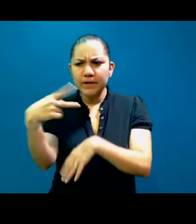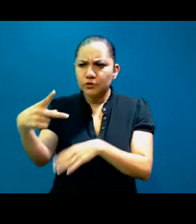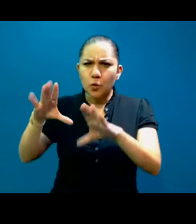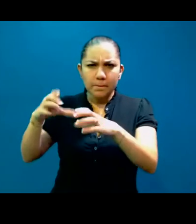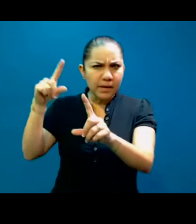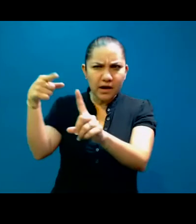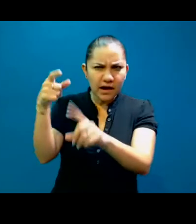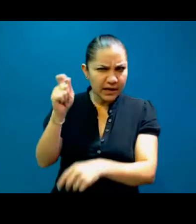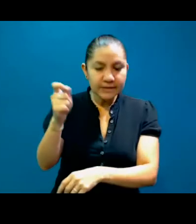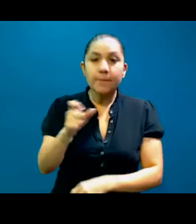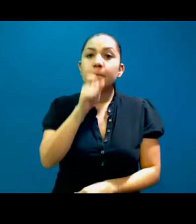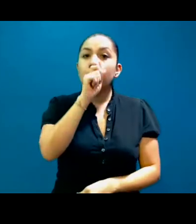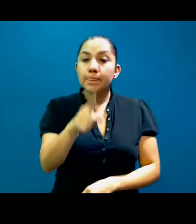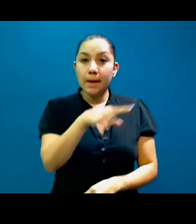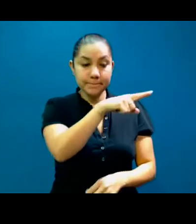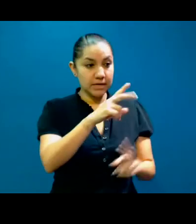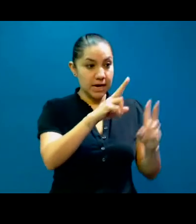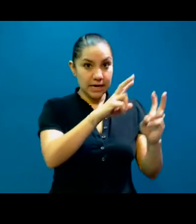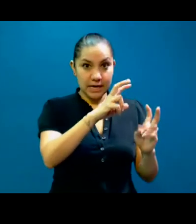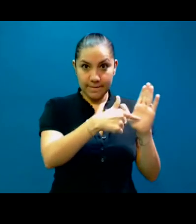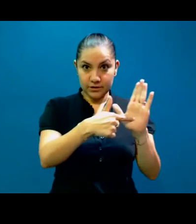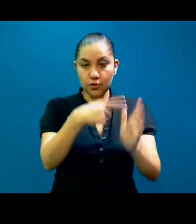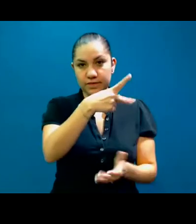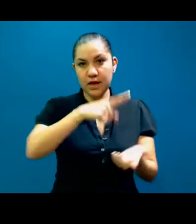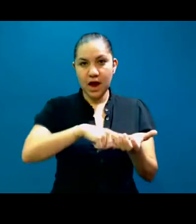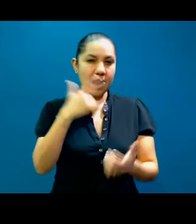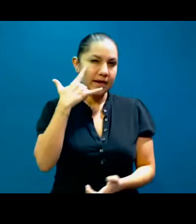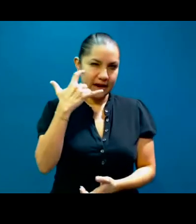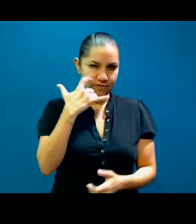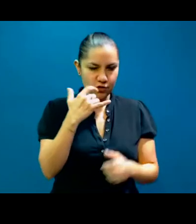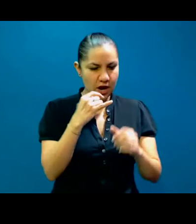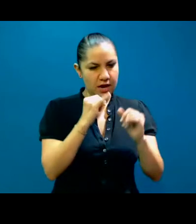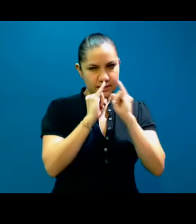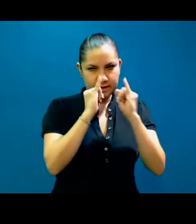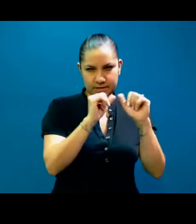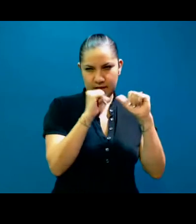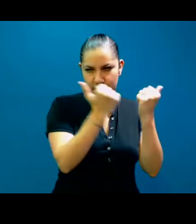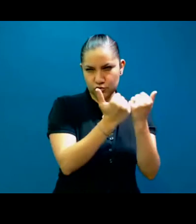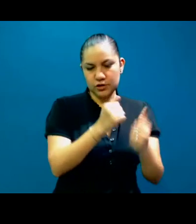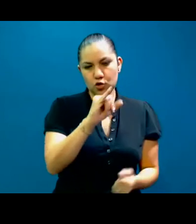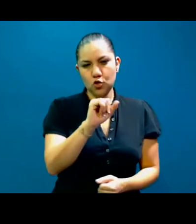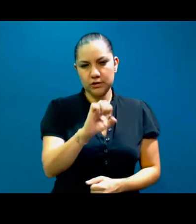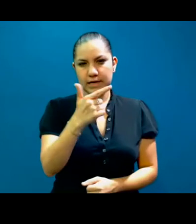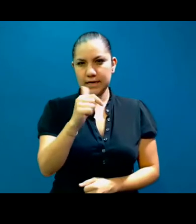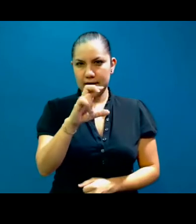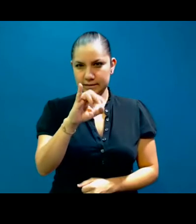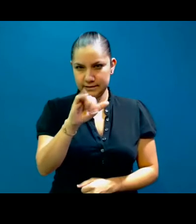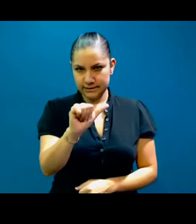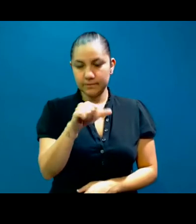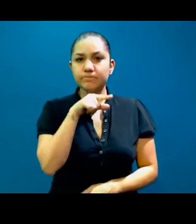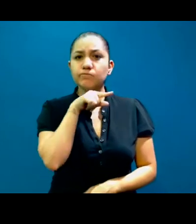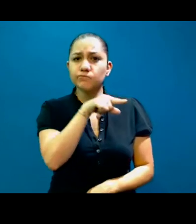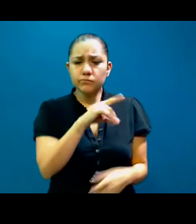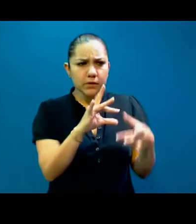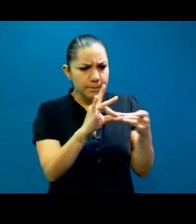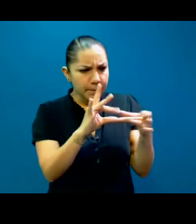a tener una grabación de California Healthcare Interpreting Association a José García, que había